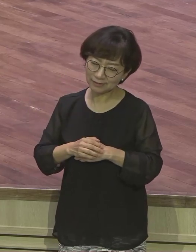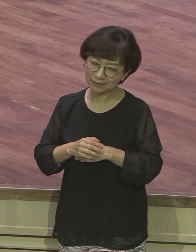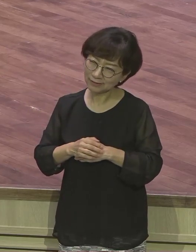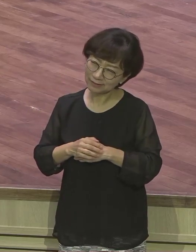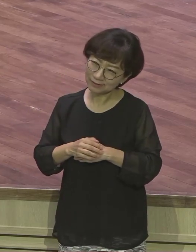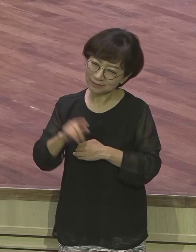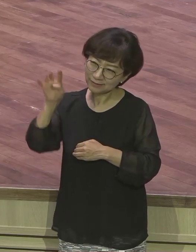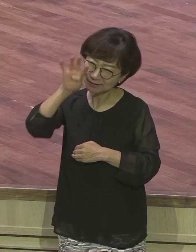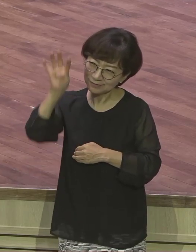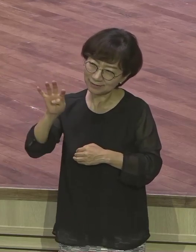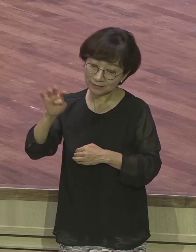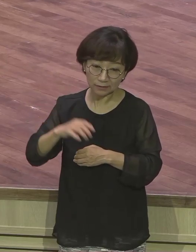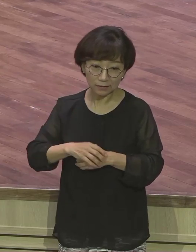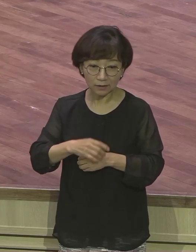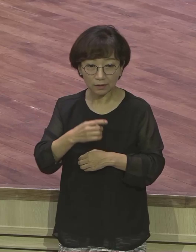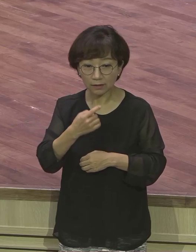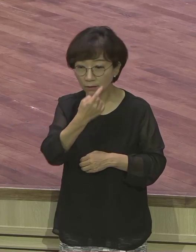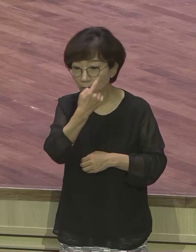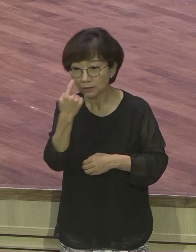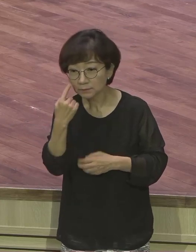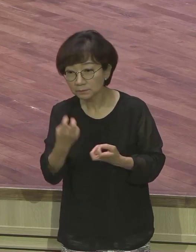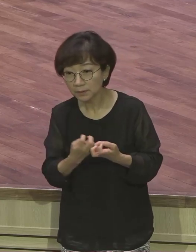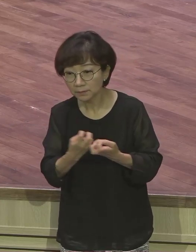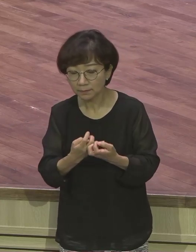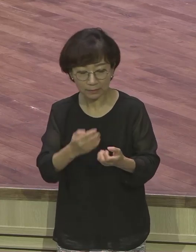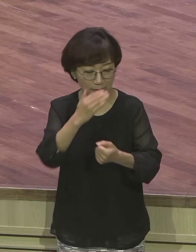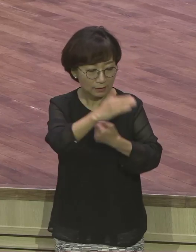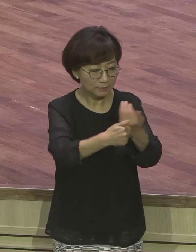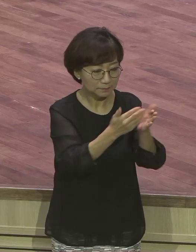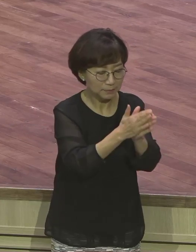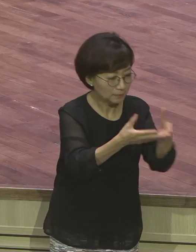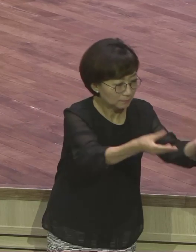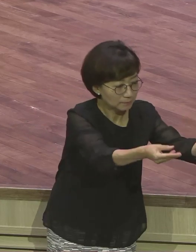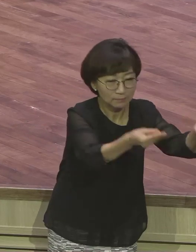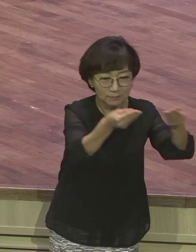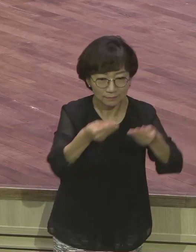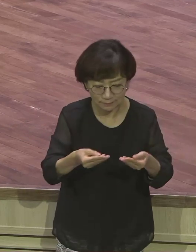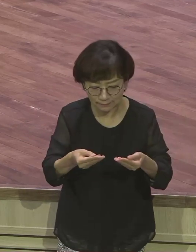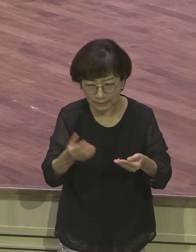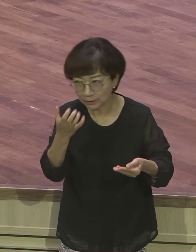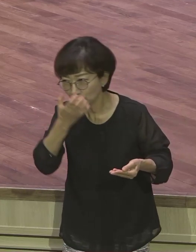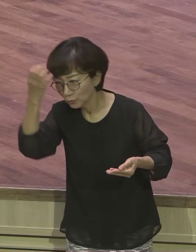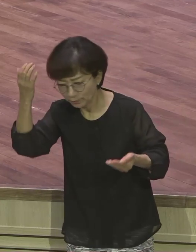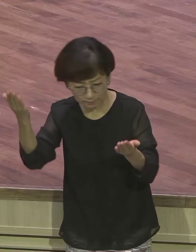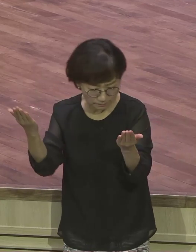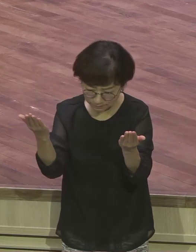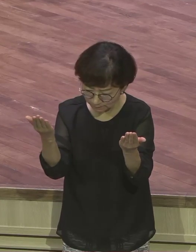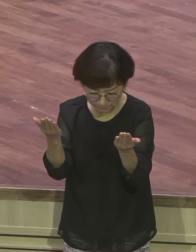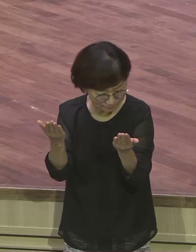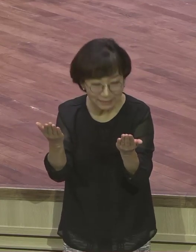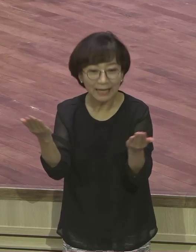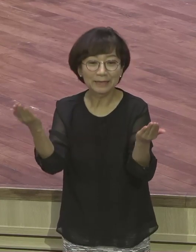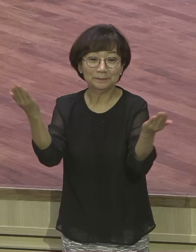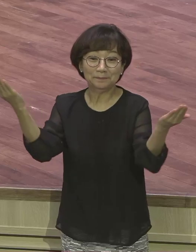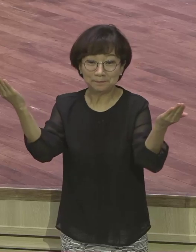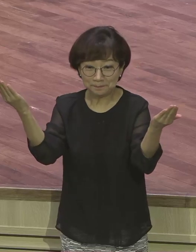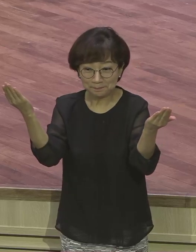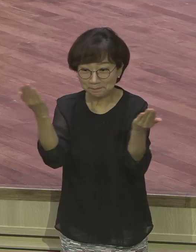간단합니다. 진단 하나님의 말씀에 비춰보세요. 하나님의 말씀에 비춰보면 돼요. 말씀과 상관이 없으면